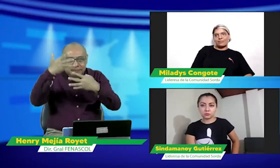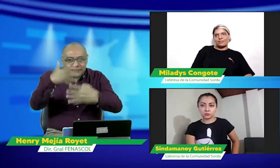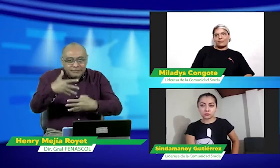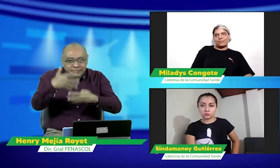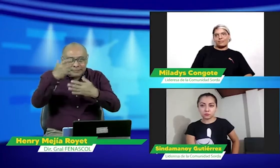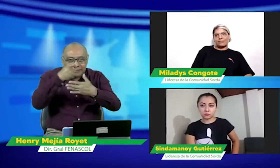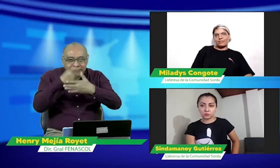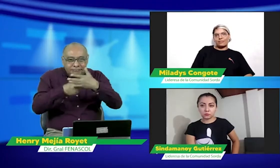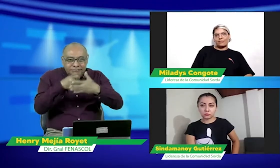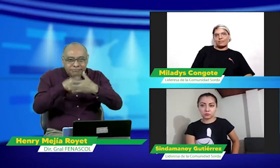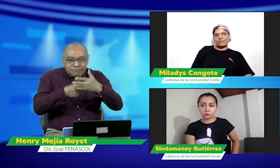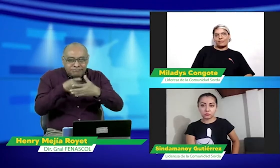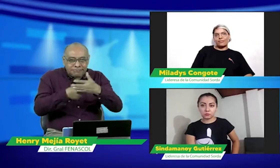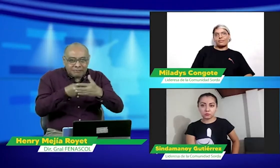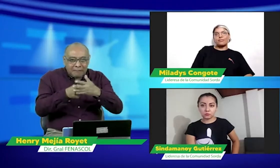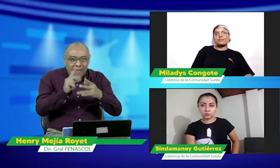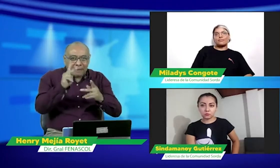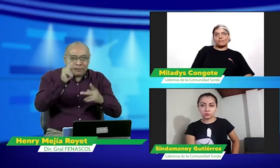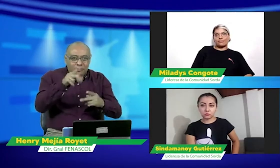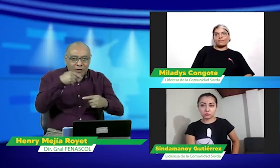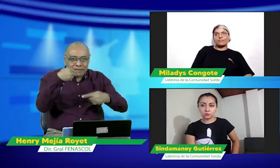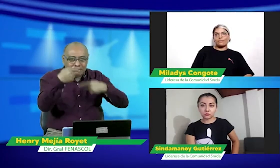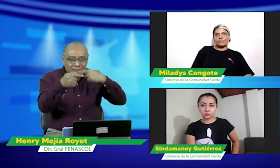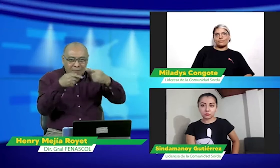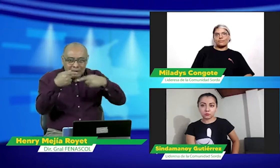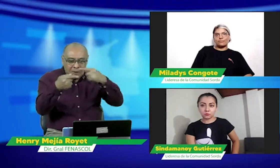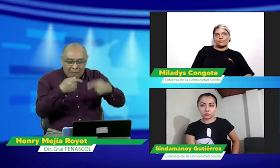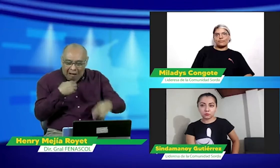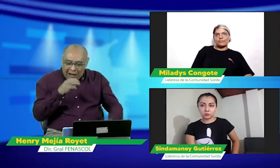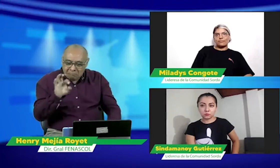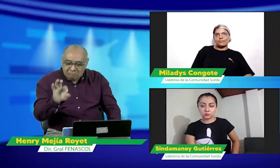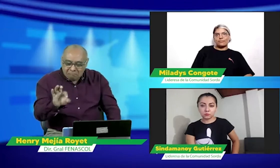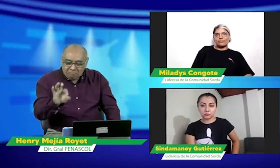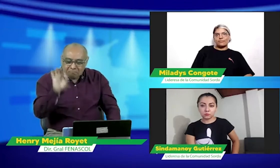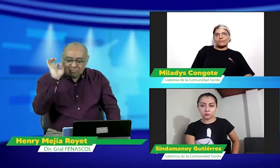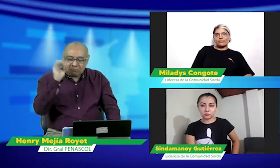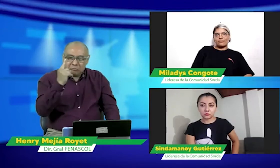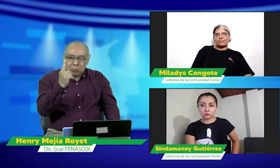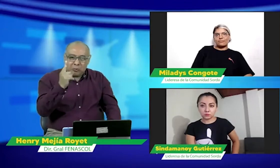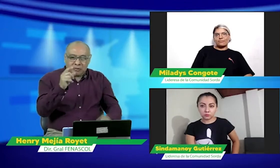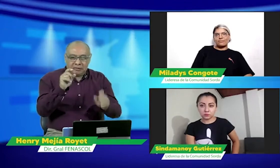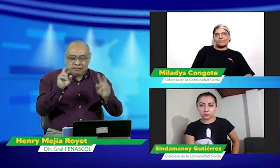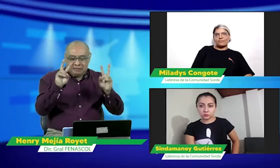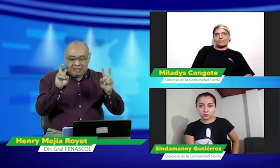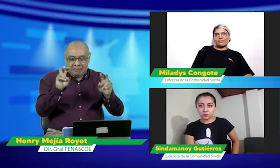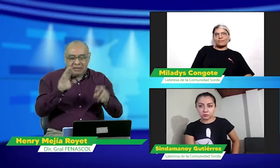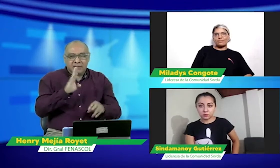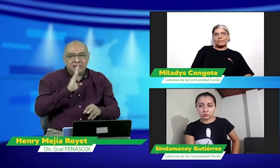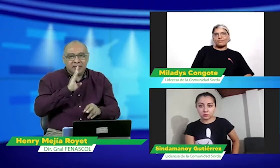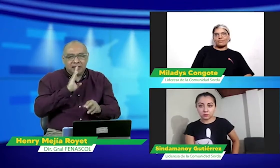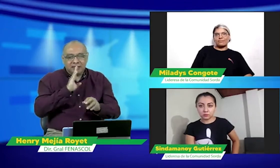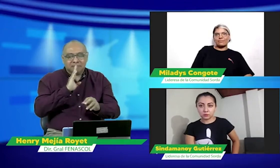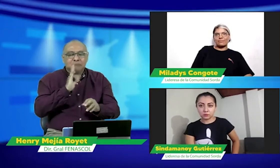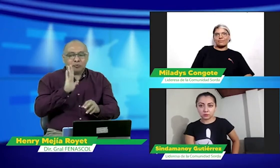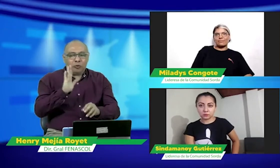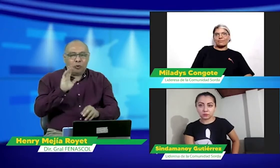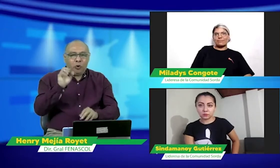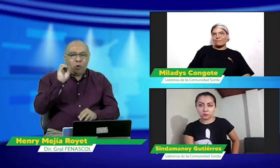Noticienales ya hemos visto también los comentarios que nos han dejado nuestros viewers en este